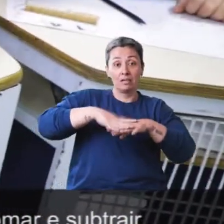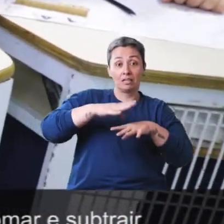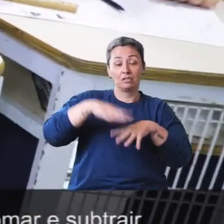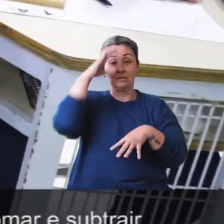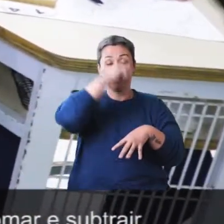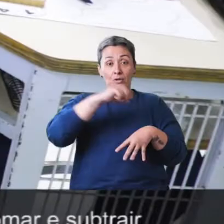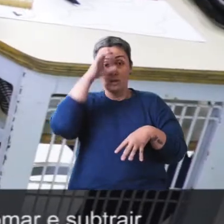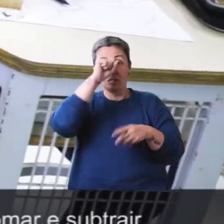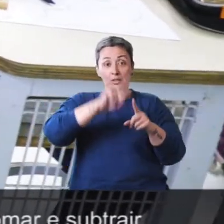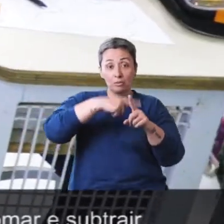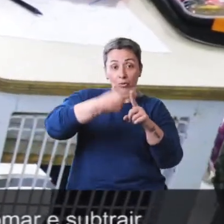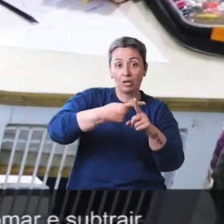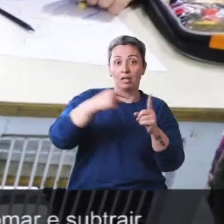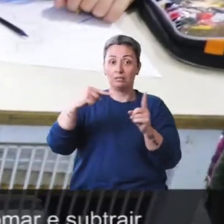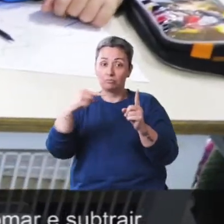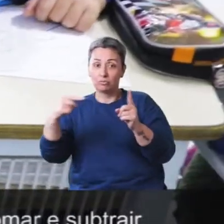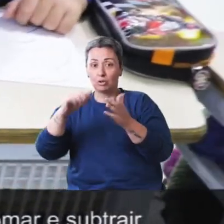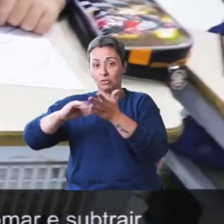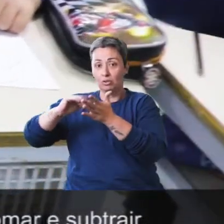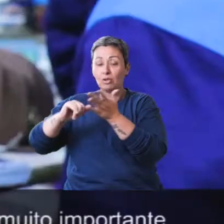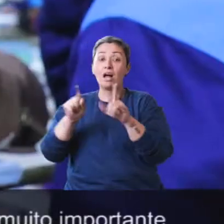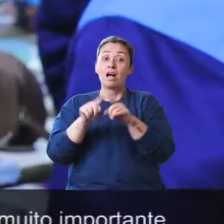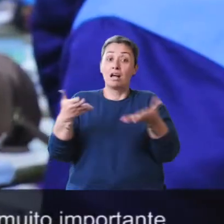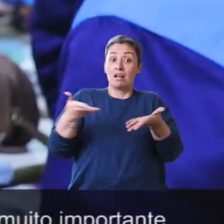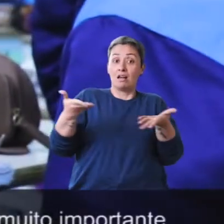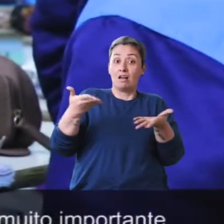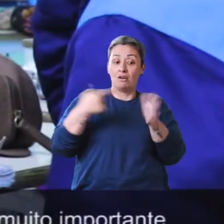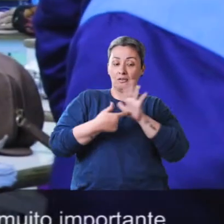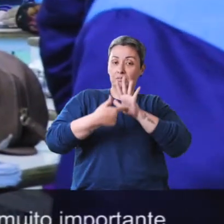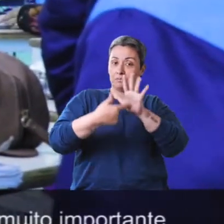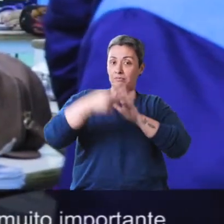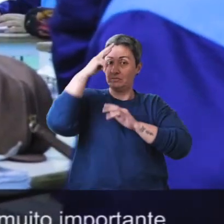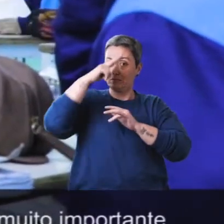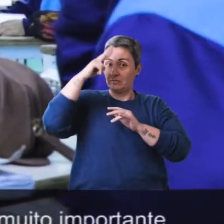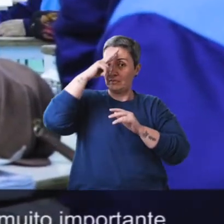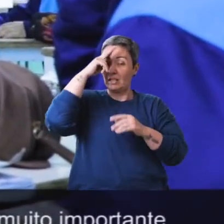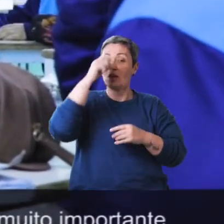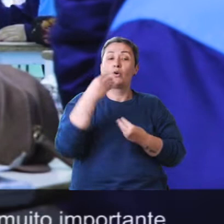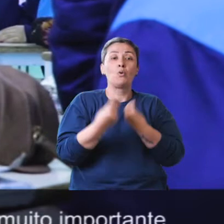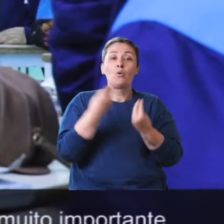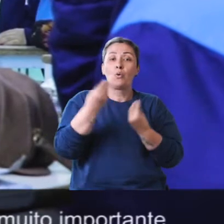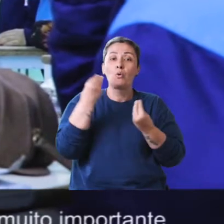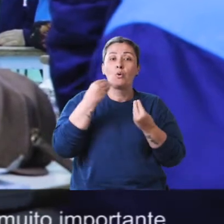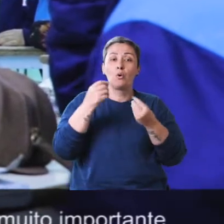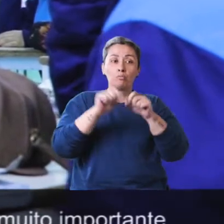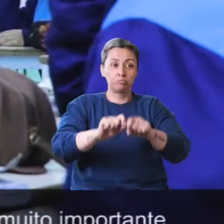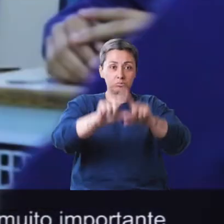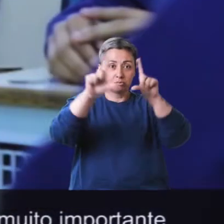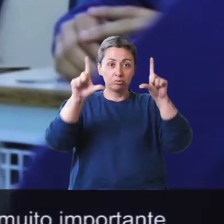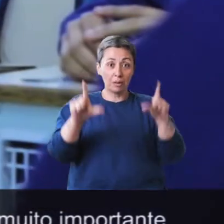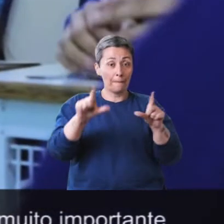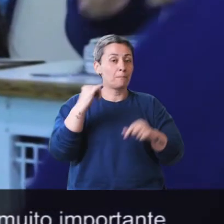aprendendo a somar e subtrair. Então agora nós mostramos uma história usando o Data